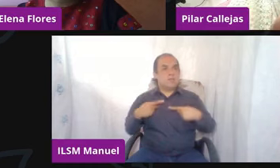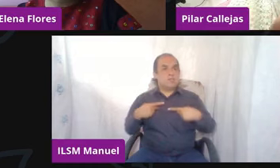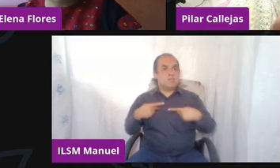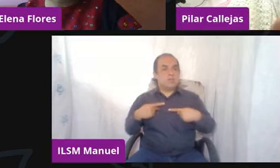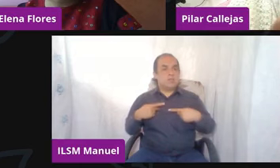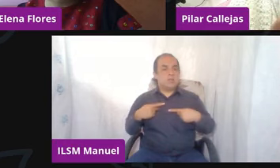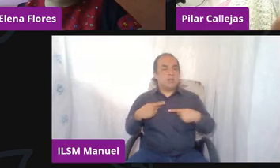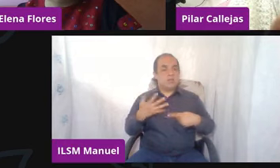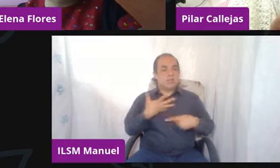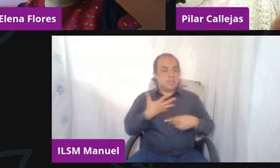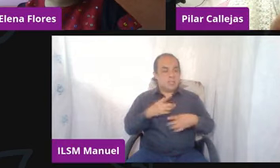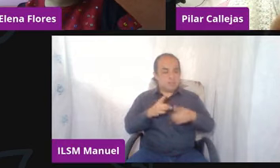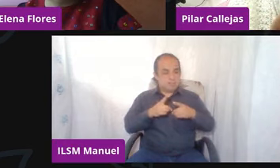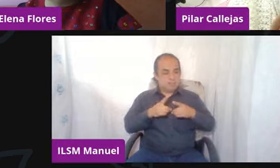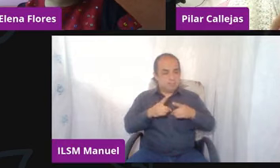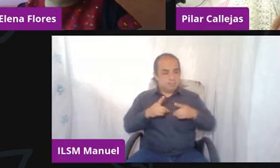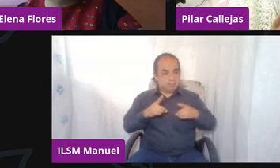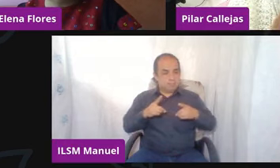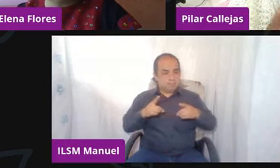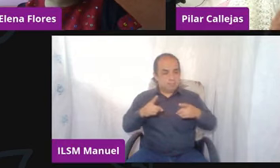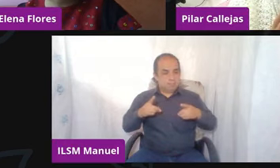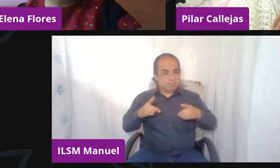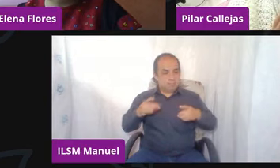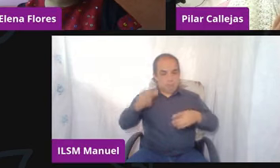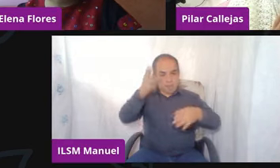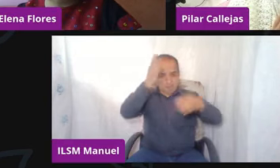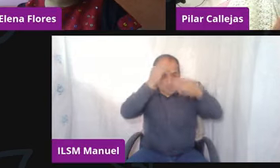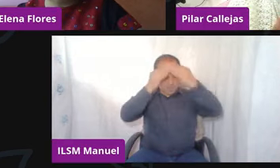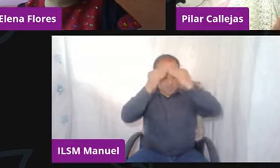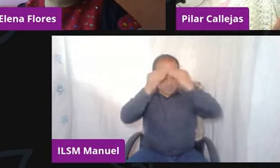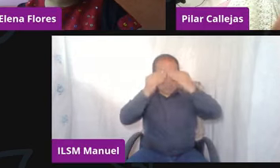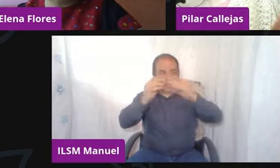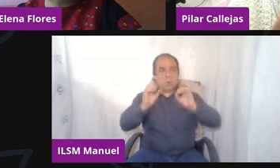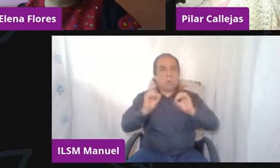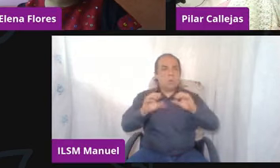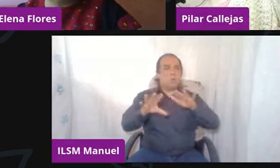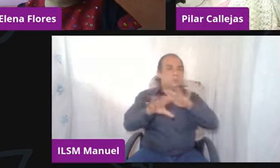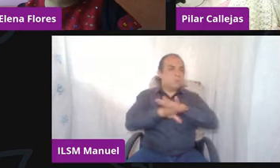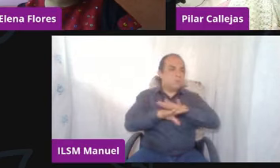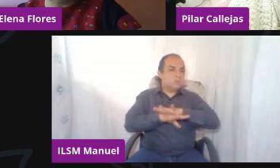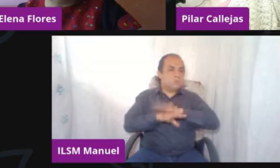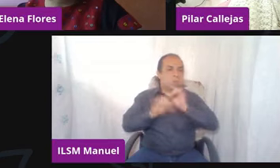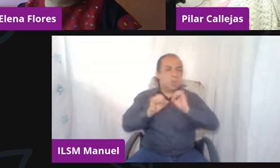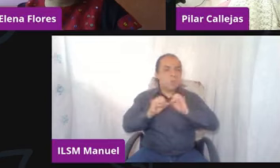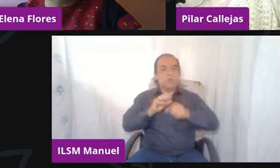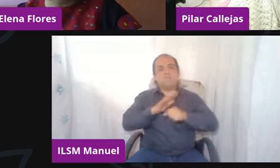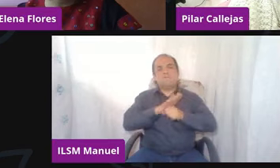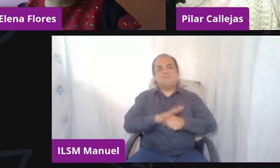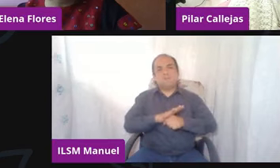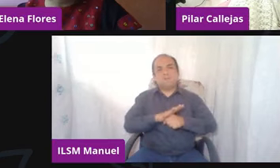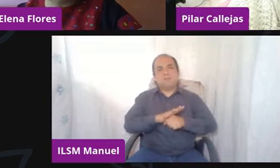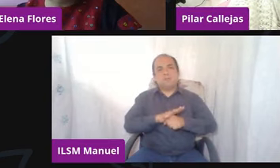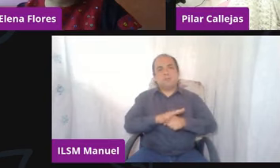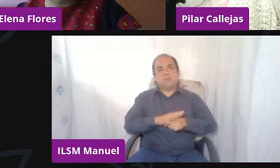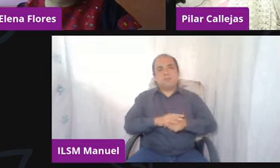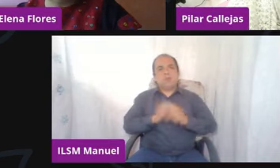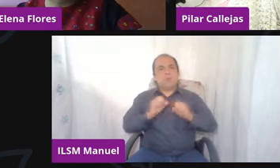desarrollándose las situaciones de cambios o las situaciones de estrés o las situaciones de angustia